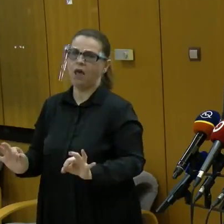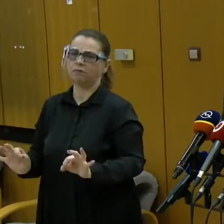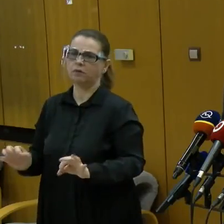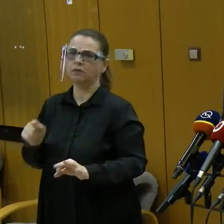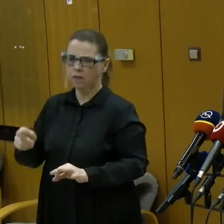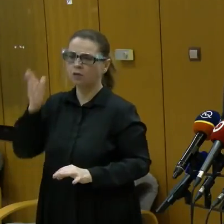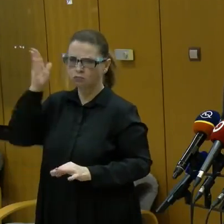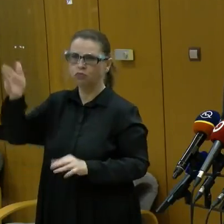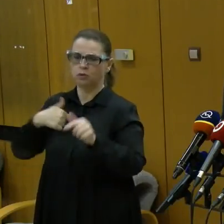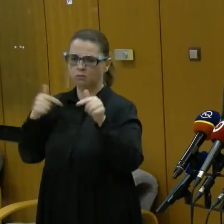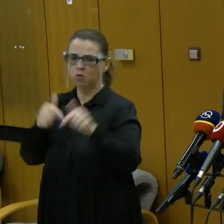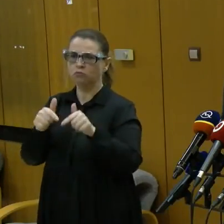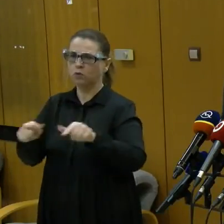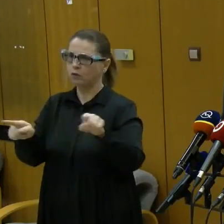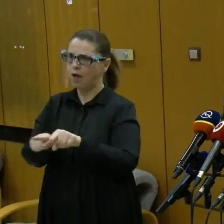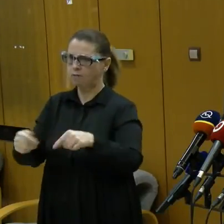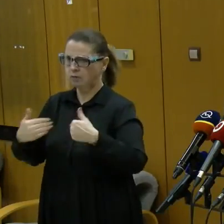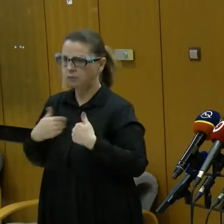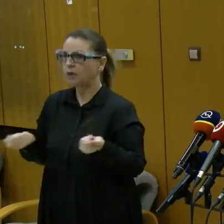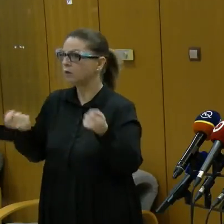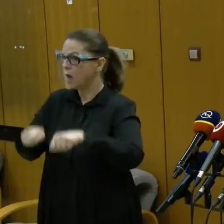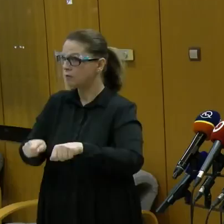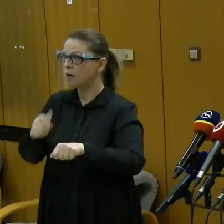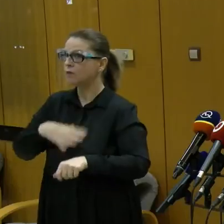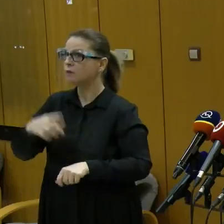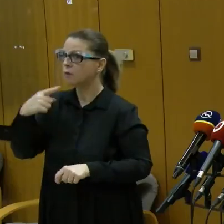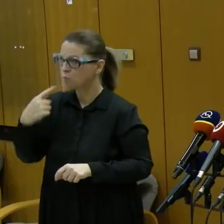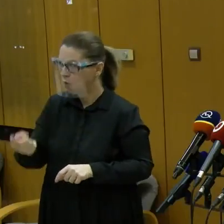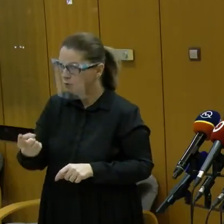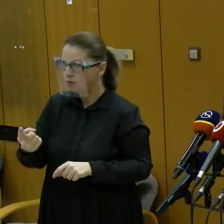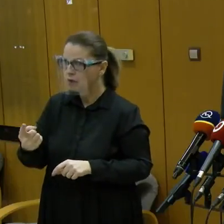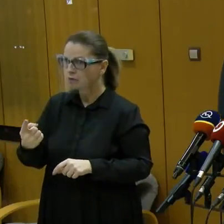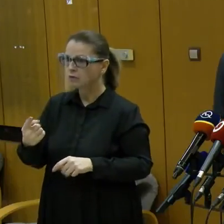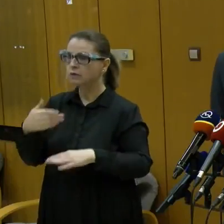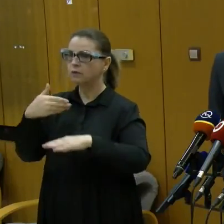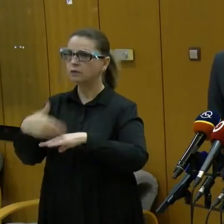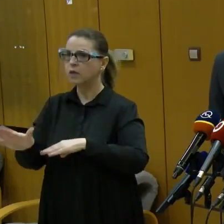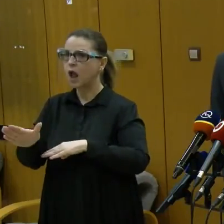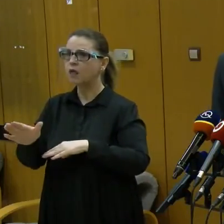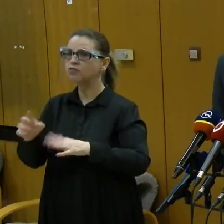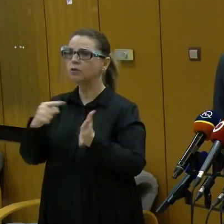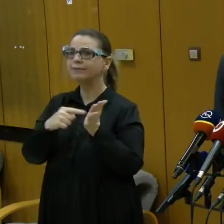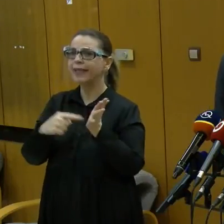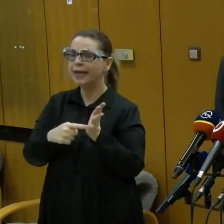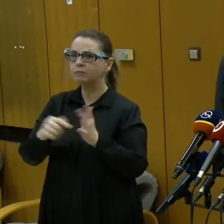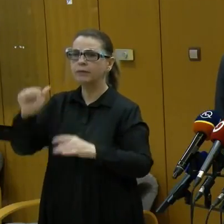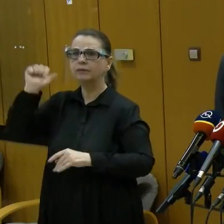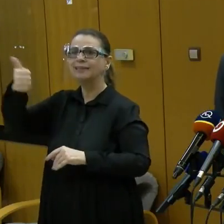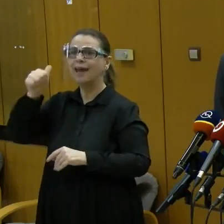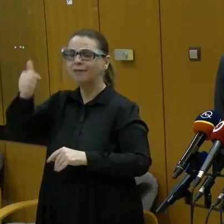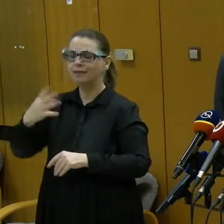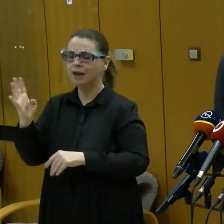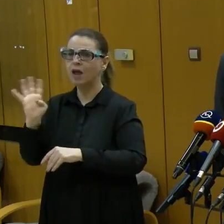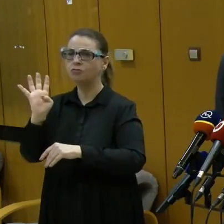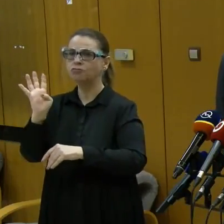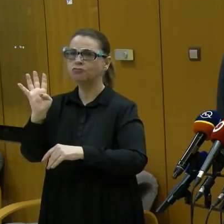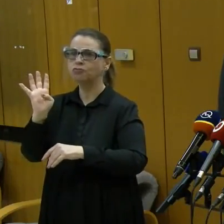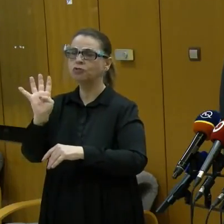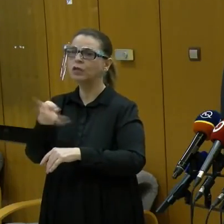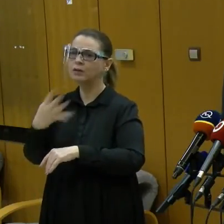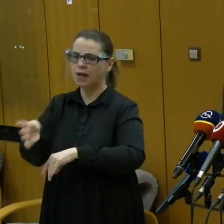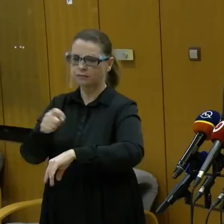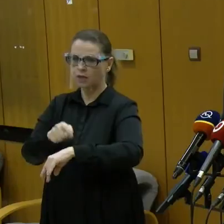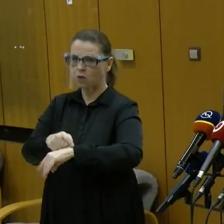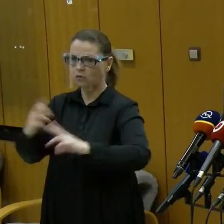budeme podporovať aj my. Na záver mi dovolte povedať k ďalším termínom. Zajtra máme o 14. hodine